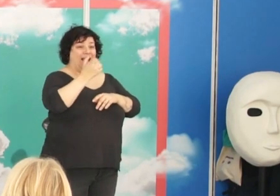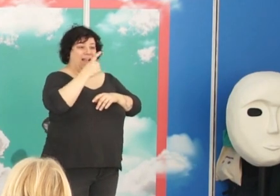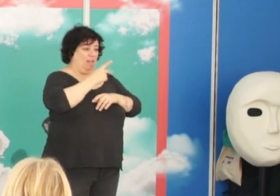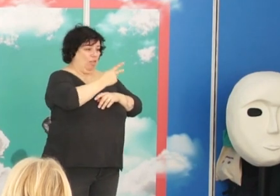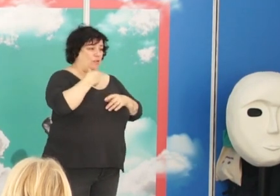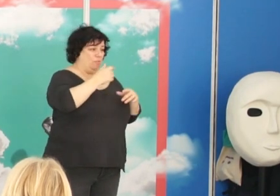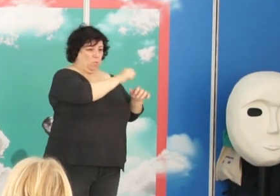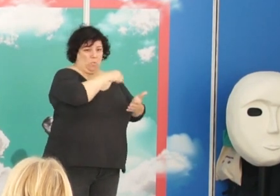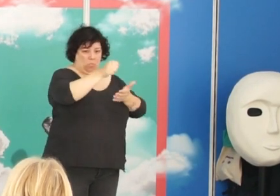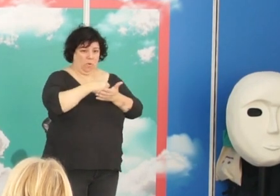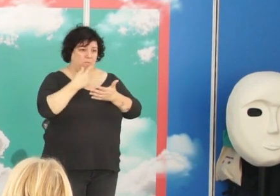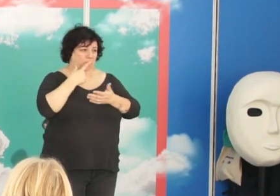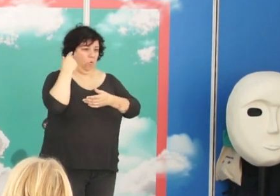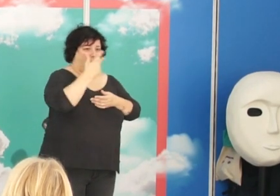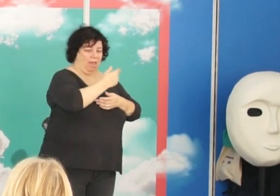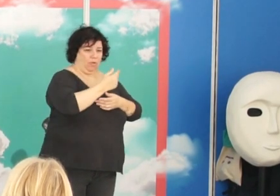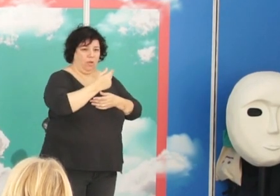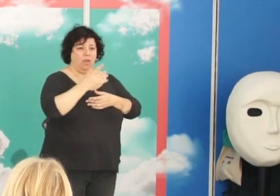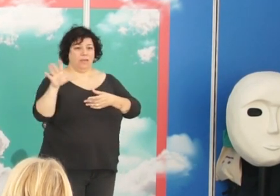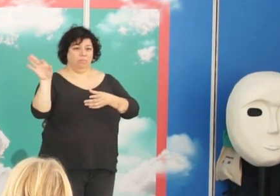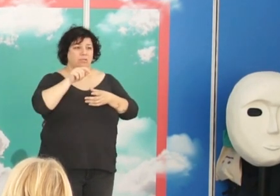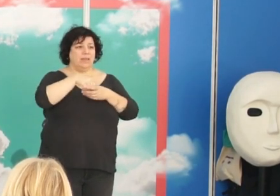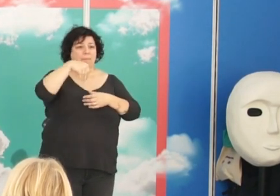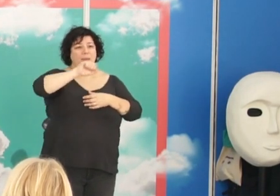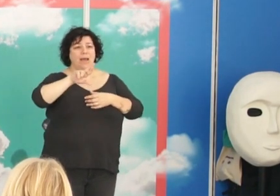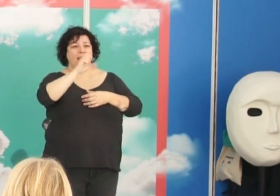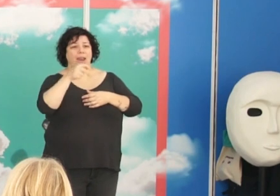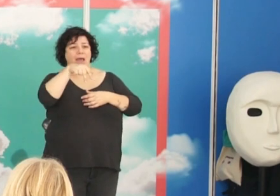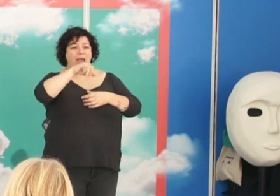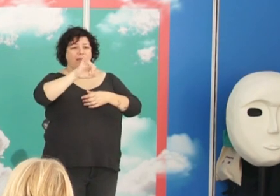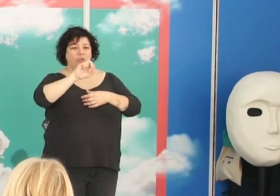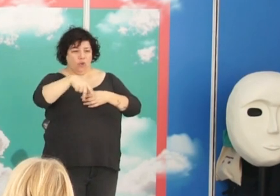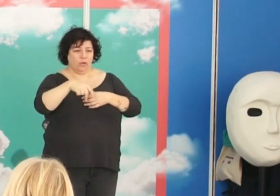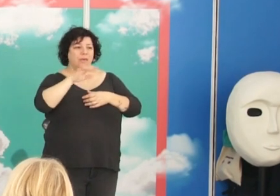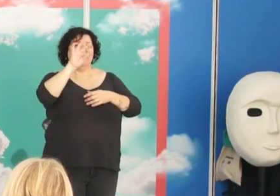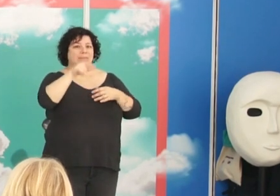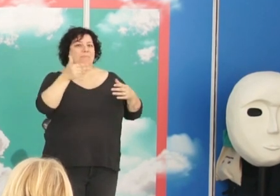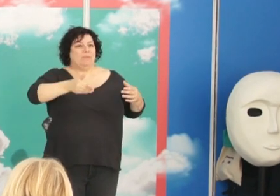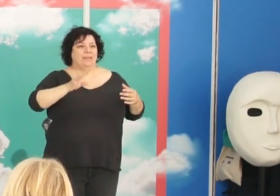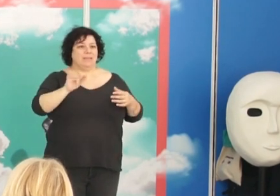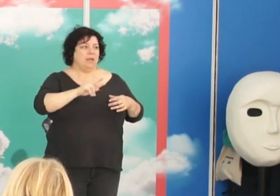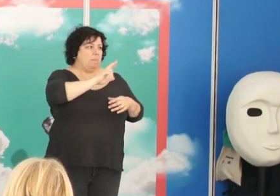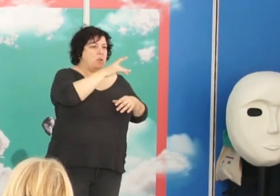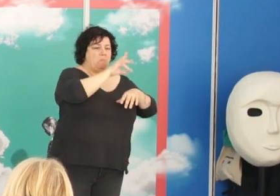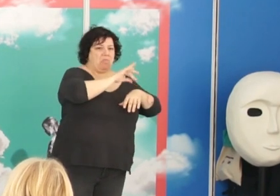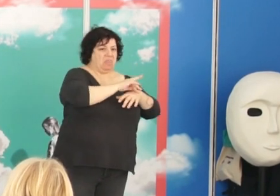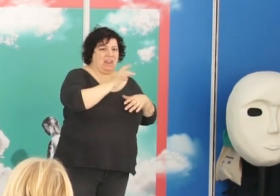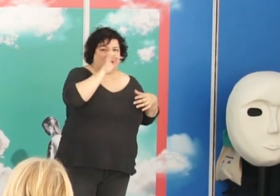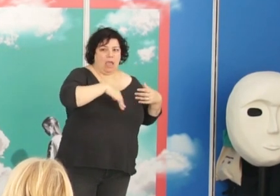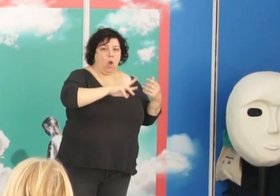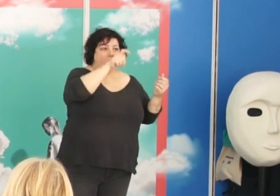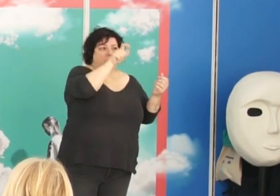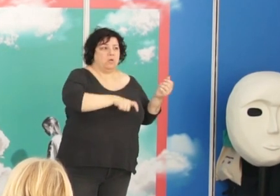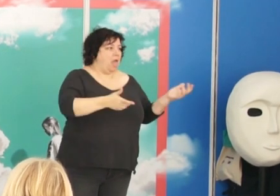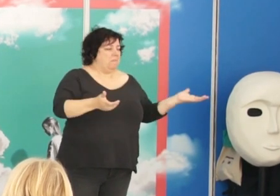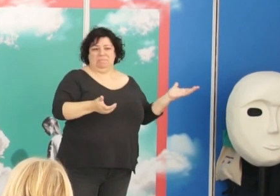el sitio, en la Academia de Ciencias entró Marañón y bueno, pero tenía la relevancia, el problema es que en la Academia de Medicina se lo habían dado